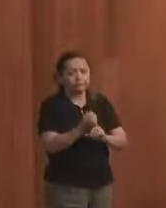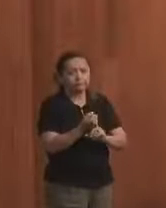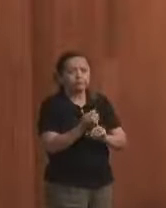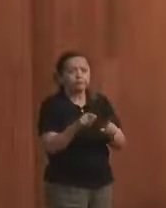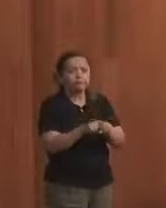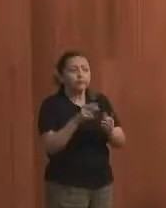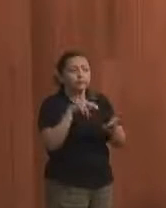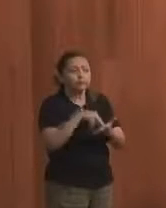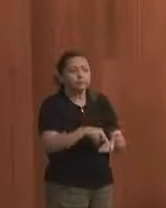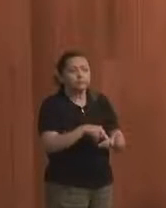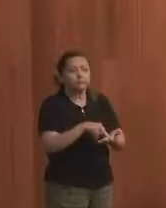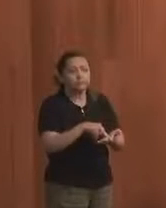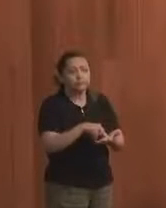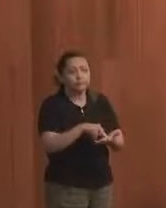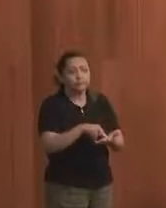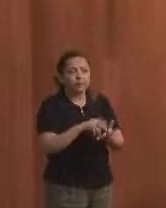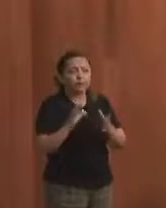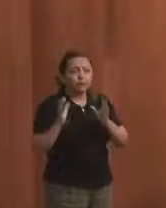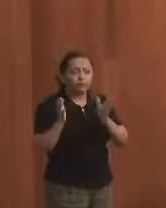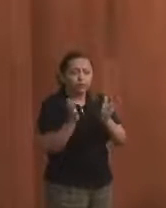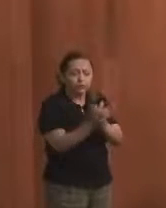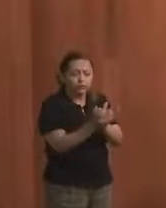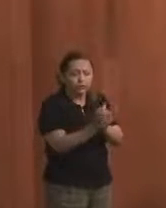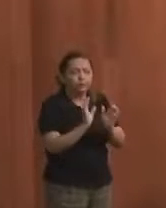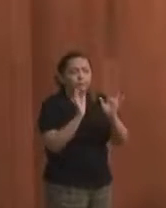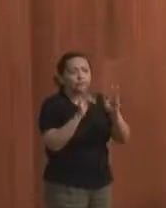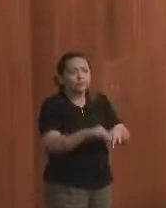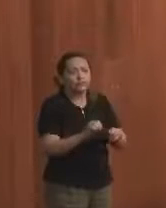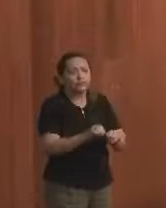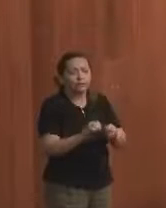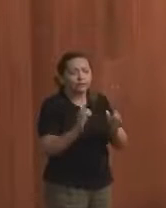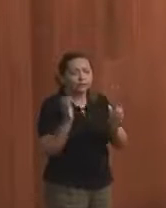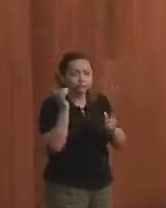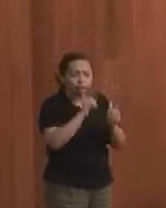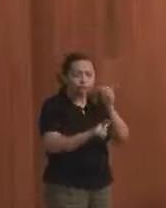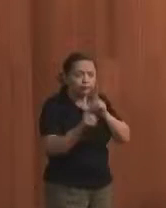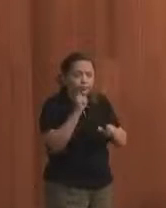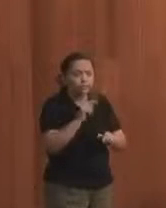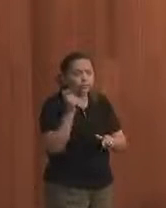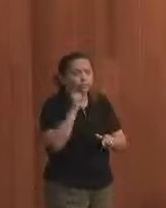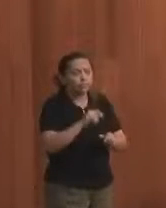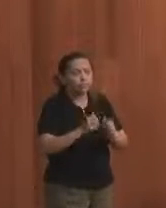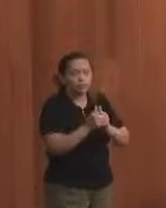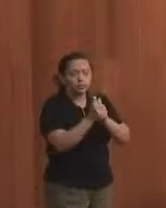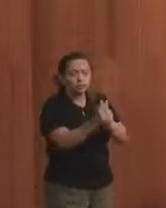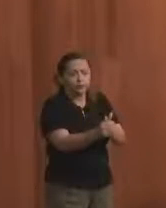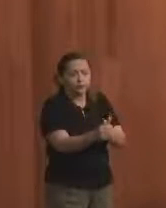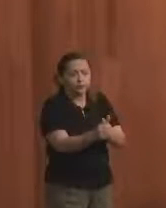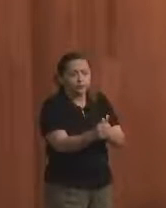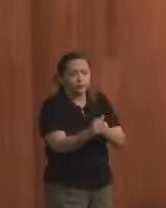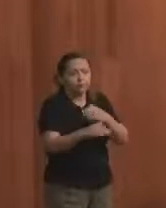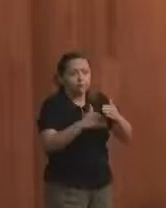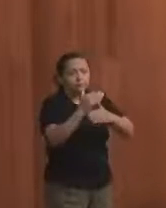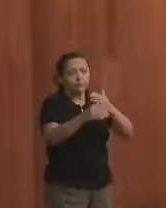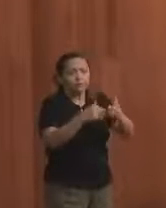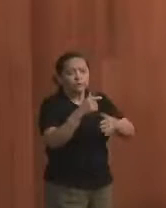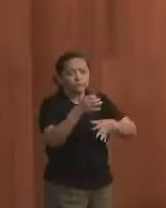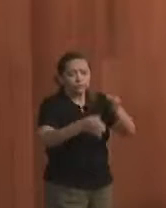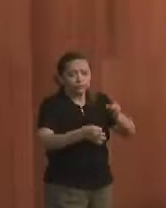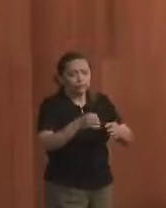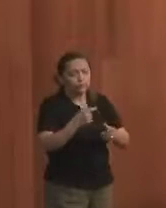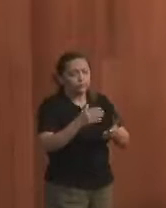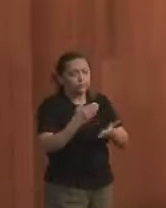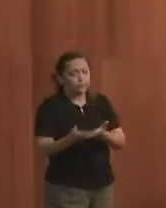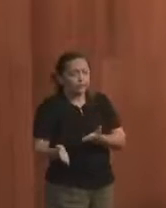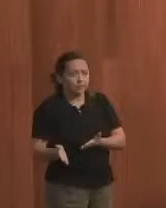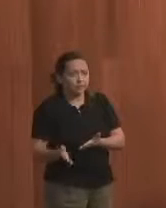Posicionamos, portanto, coletivamente, a fim de que as contistas obtidas com o acompanhamento da produtividade judiciária não